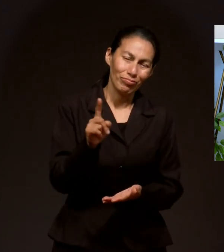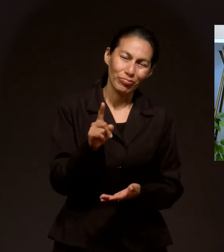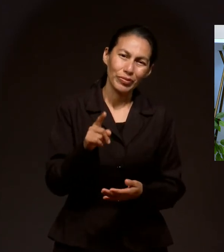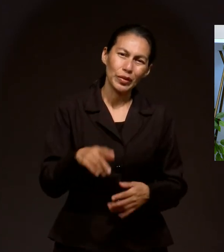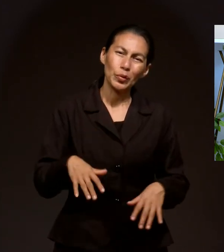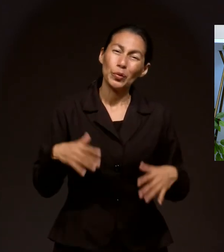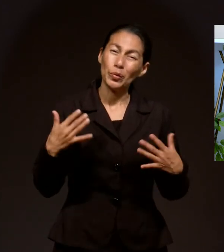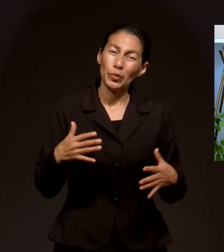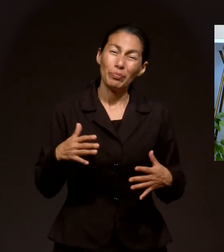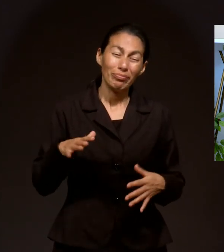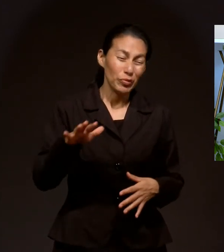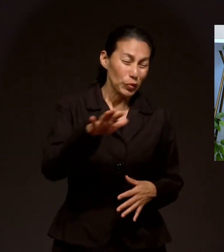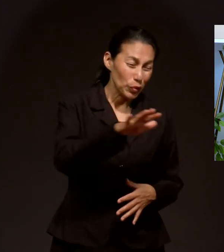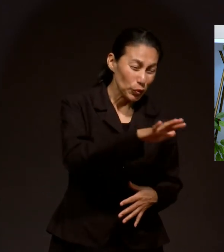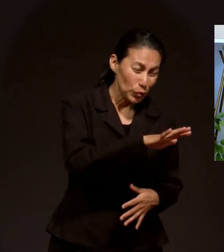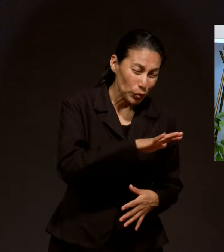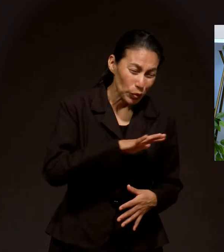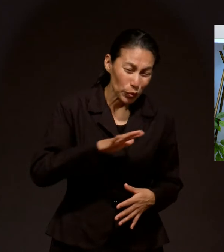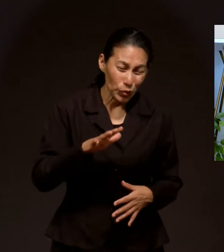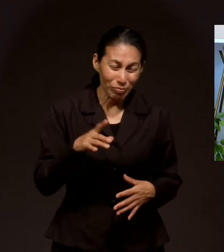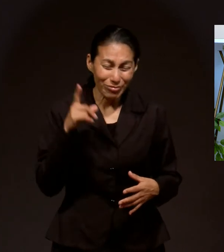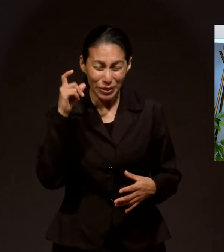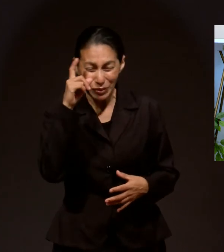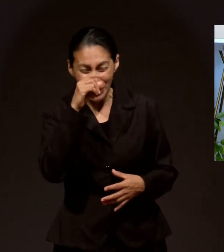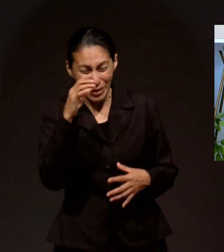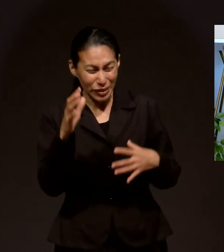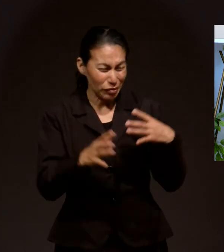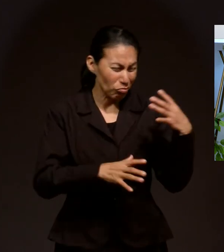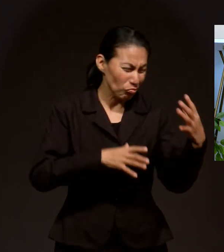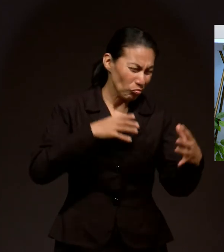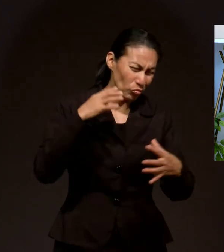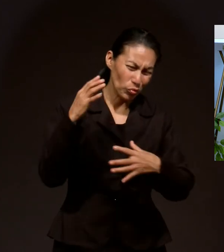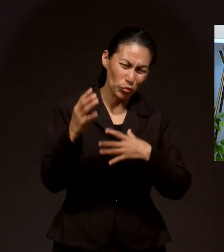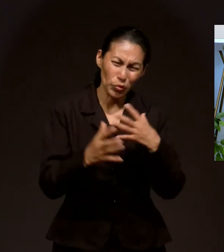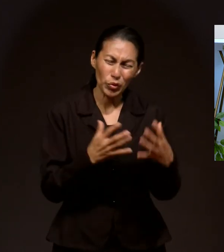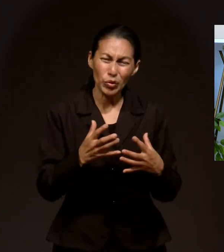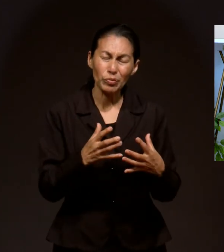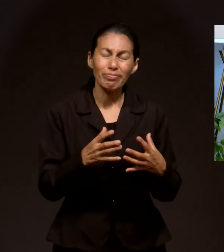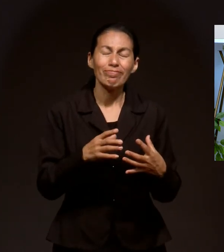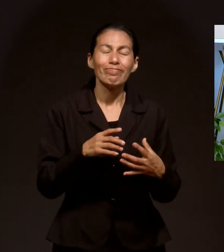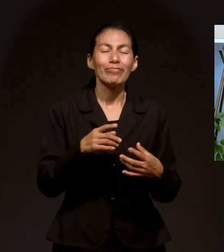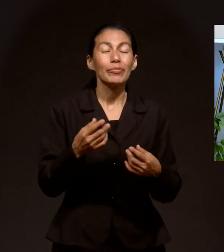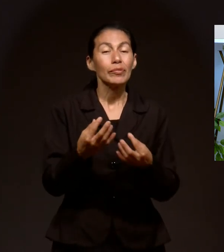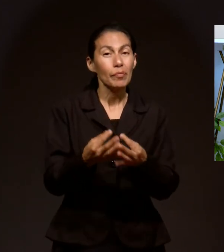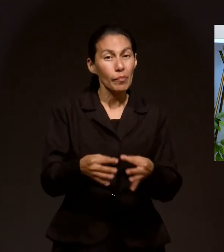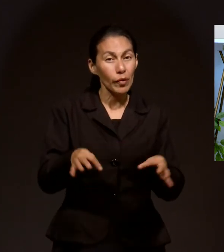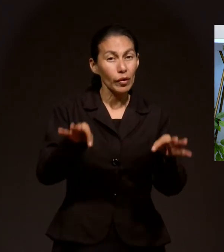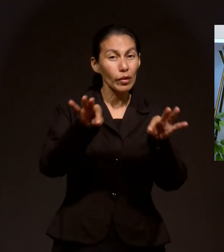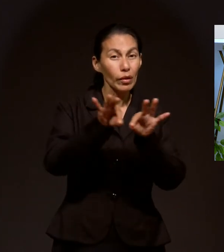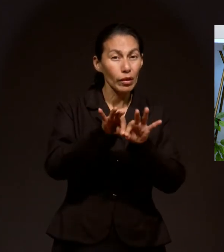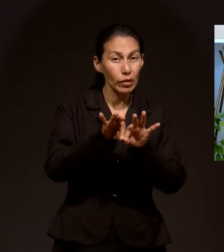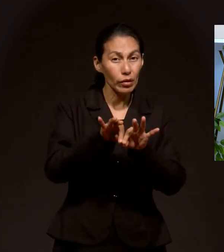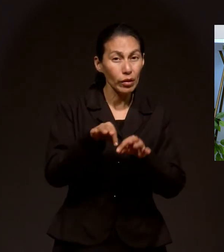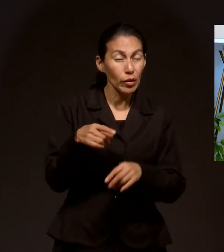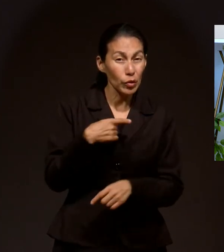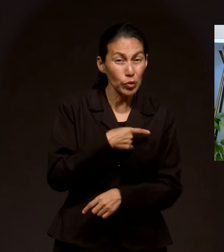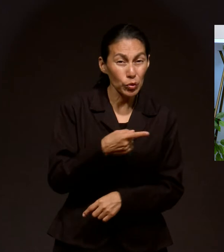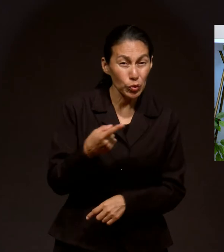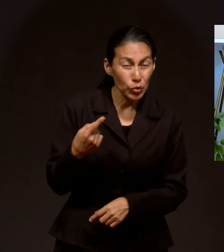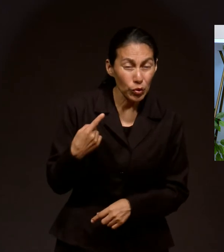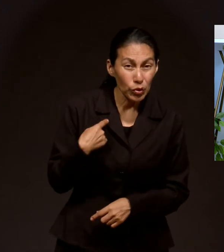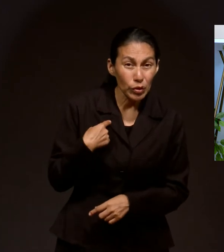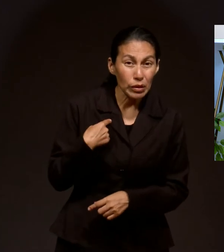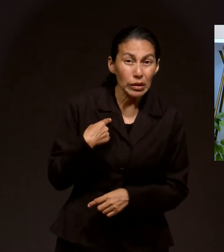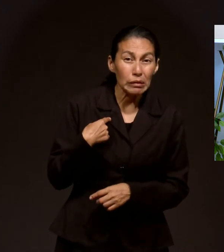En medio de todo esto, es importante, ya al filo de la eternidad, que